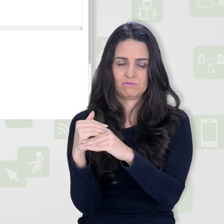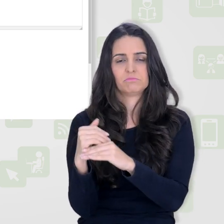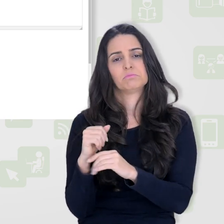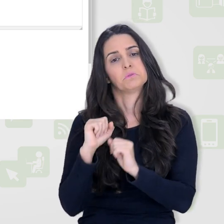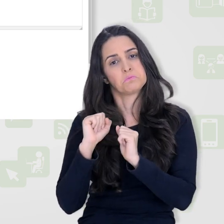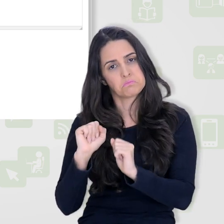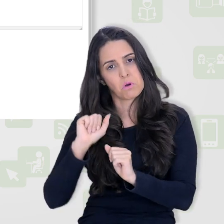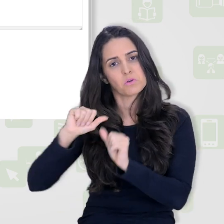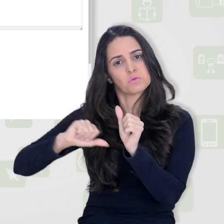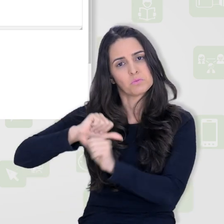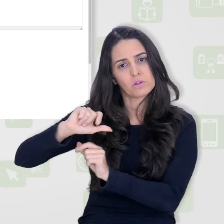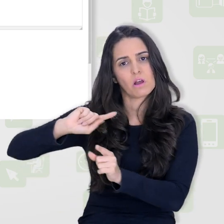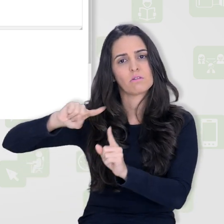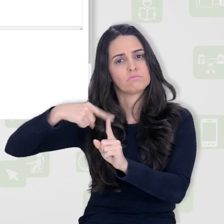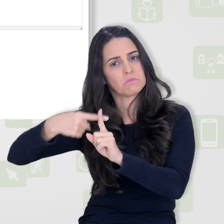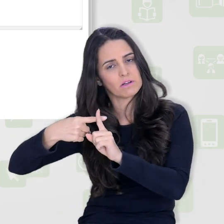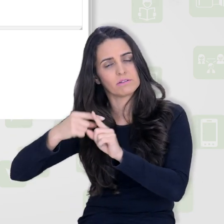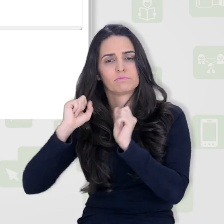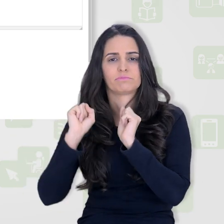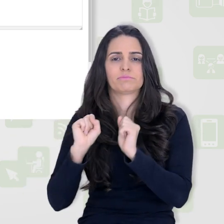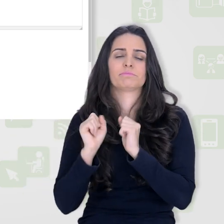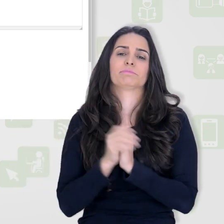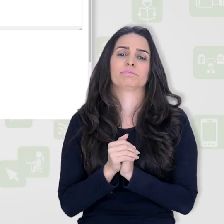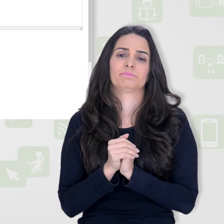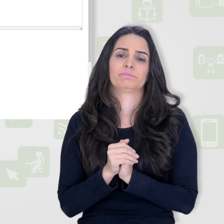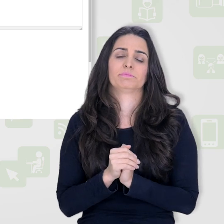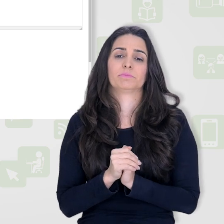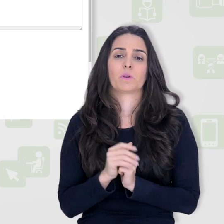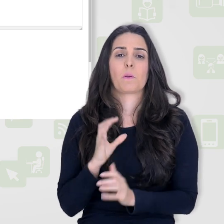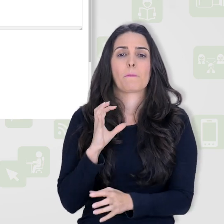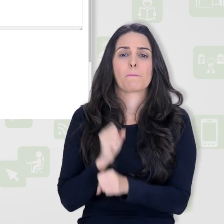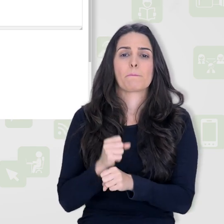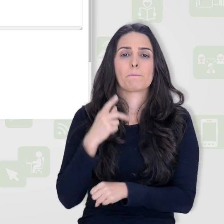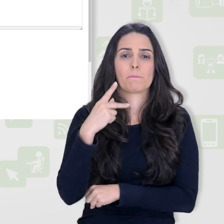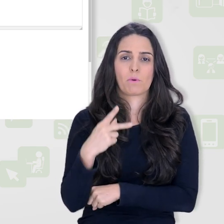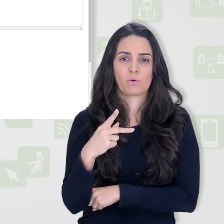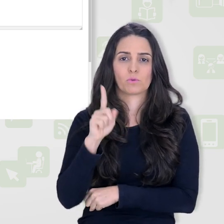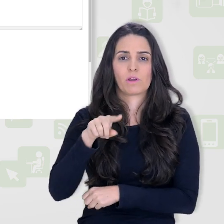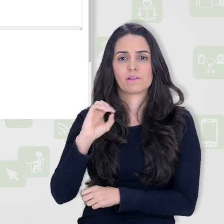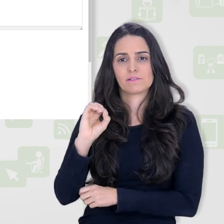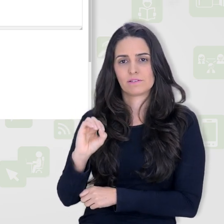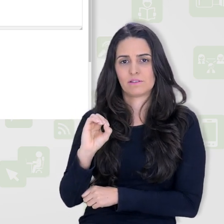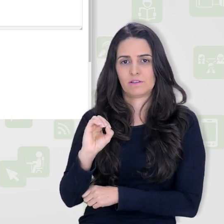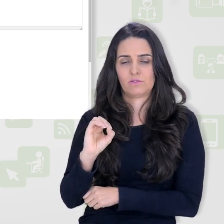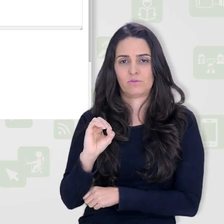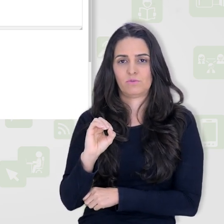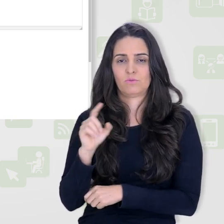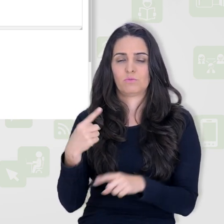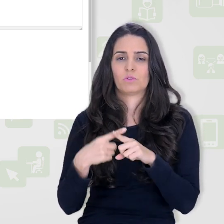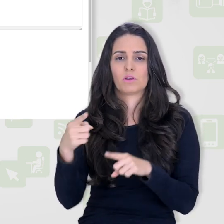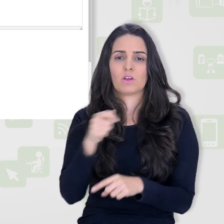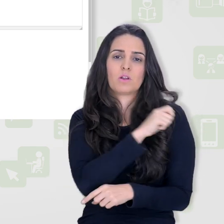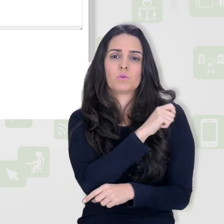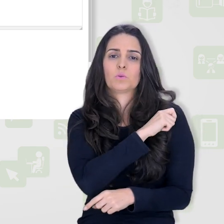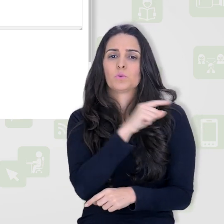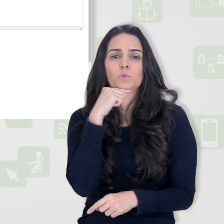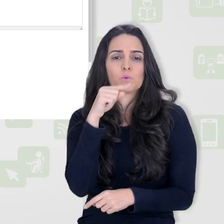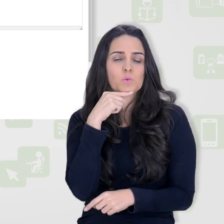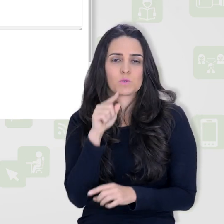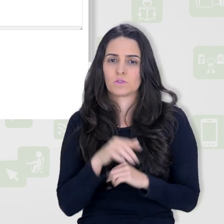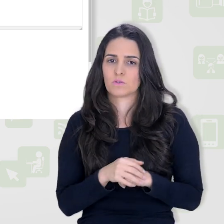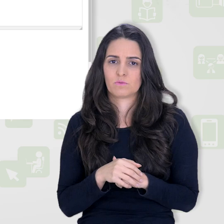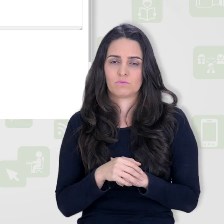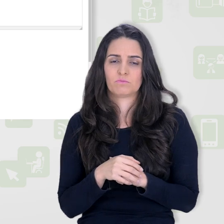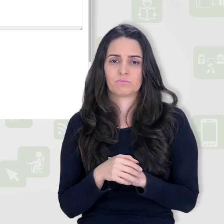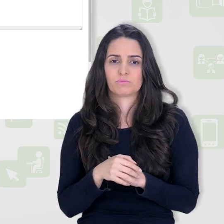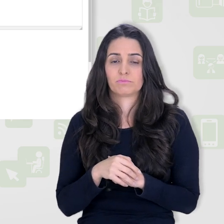adicionar mais níveis. O zero pontos é o nível que o aluno, ele não atendeu. Você pode